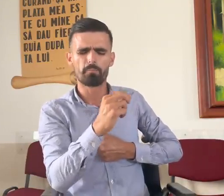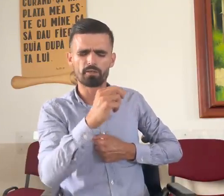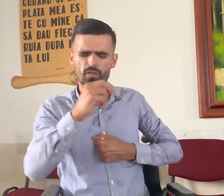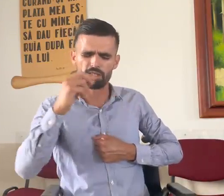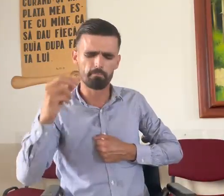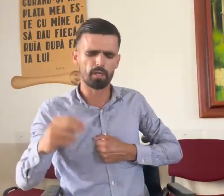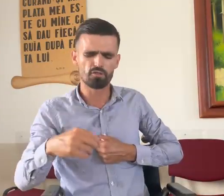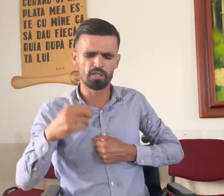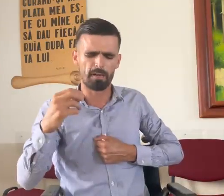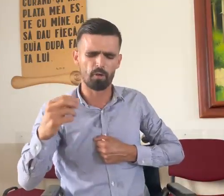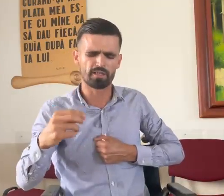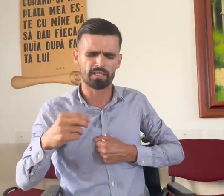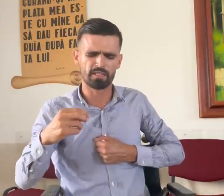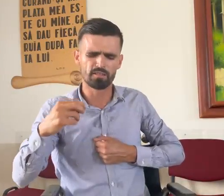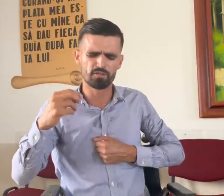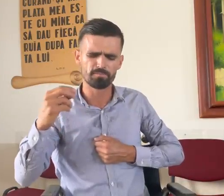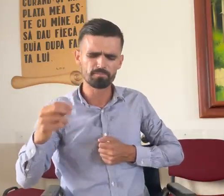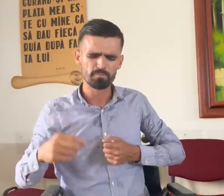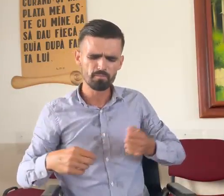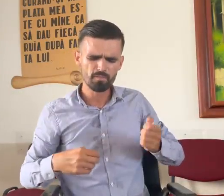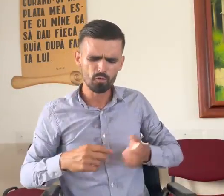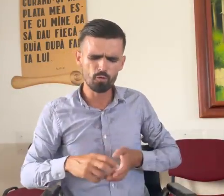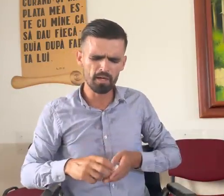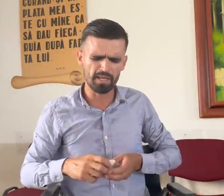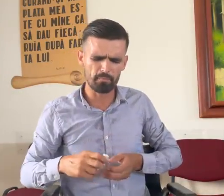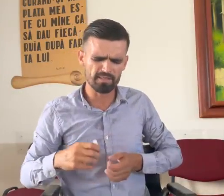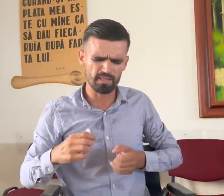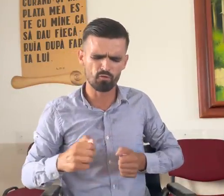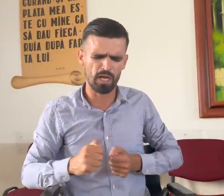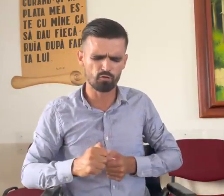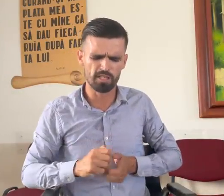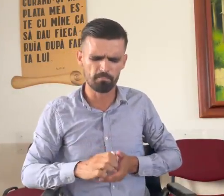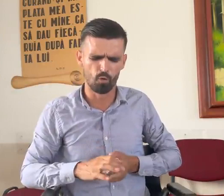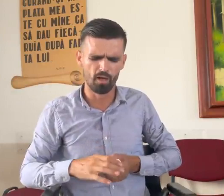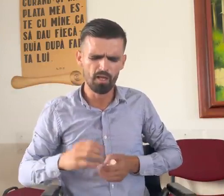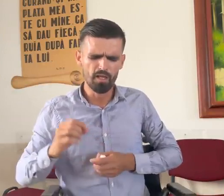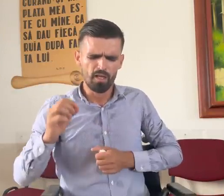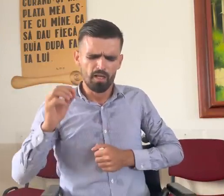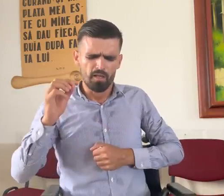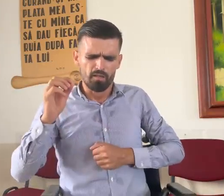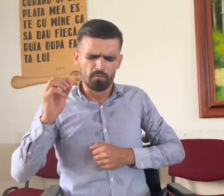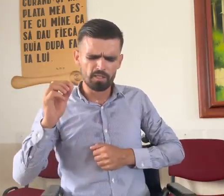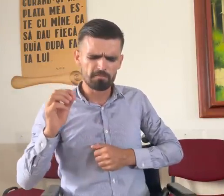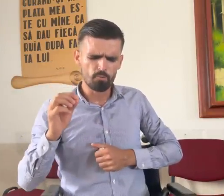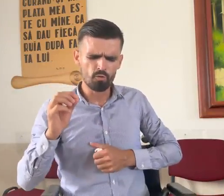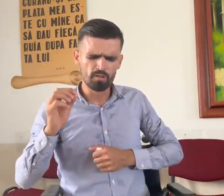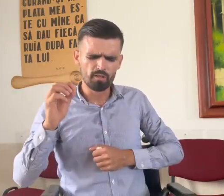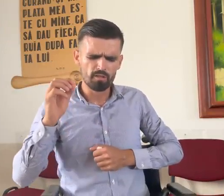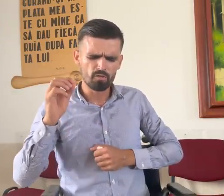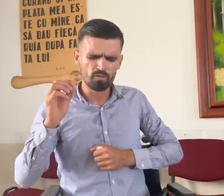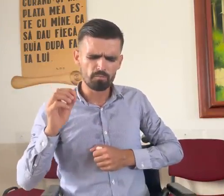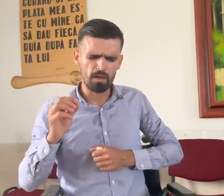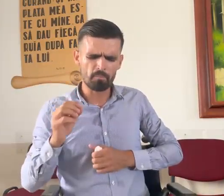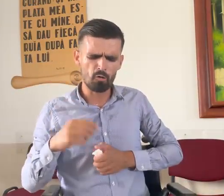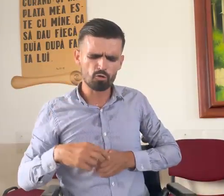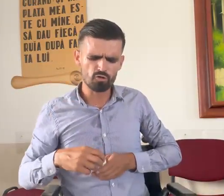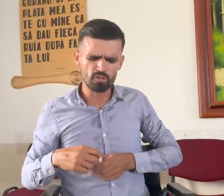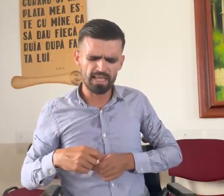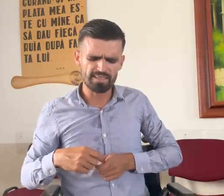pentru că din pricina poate căci, cum mă grăbesc să nu iau timpul, vă spun, m-am autosondat